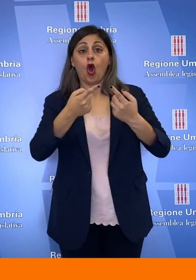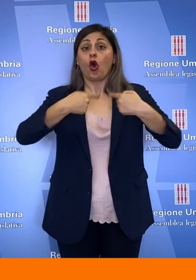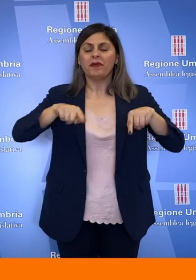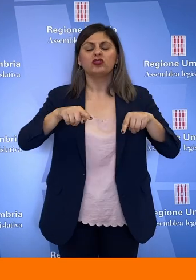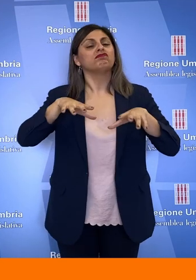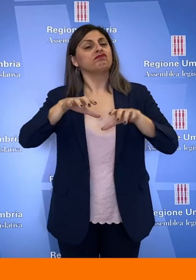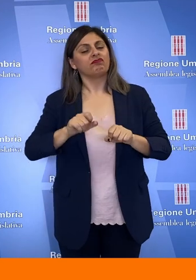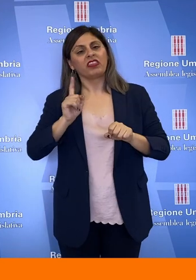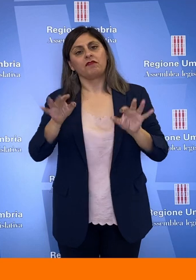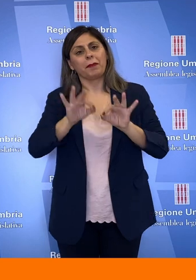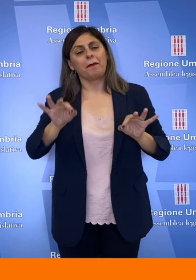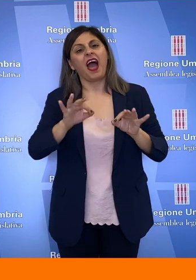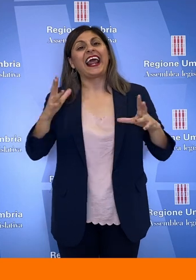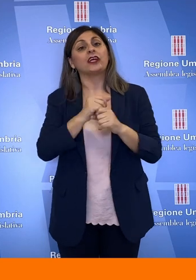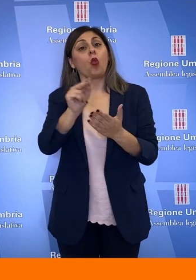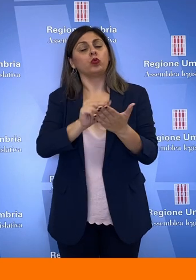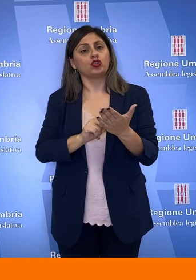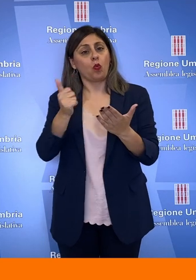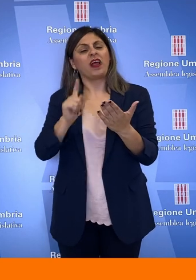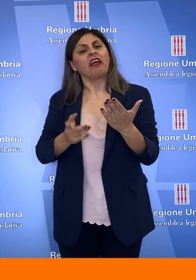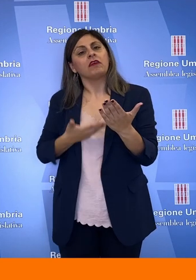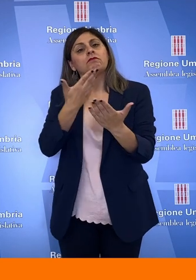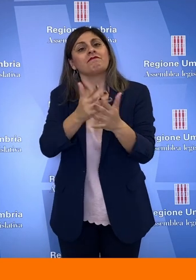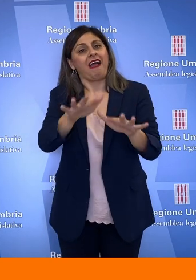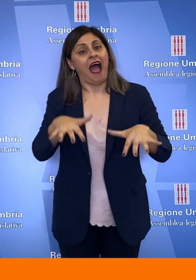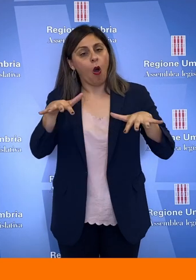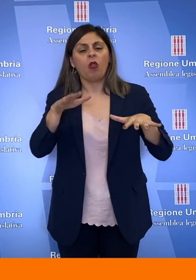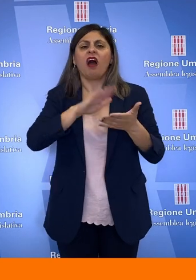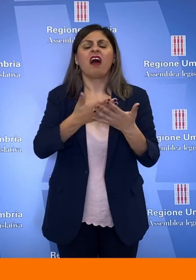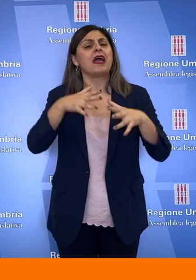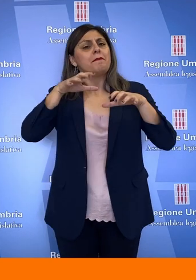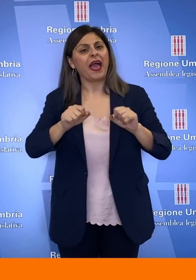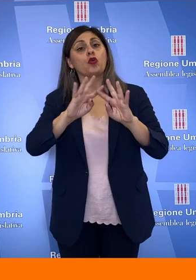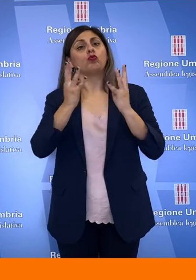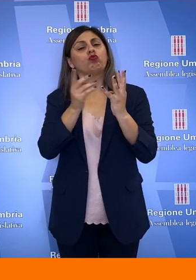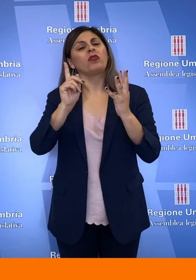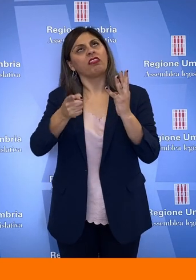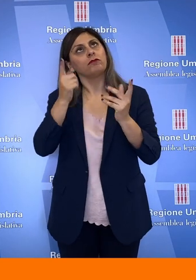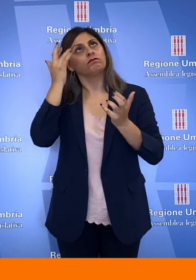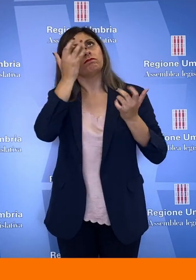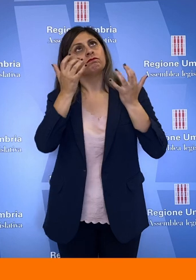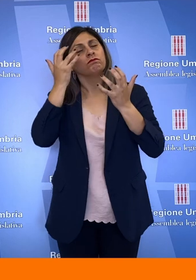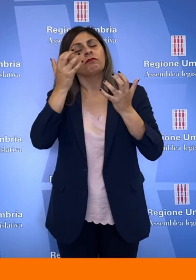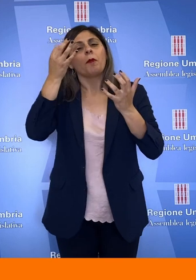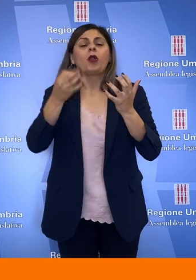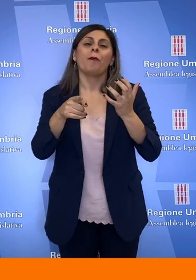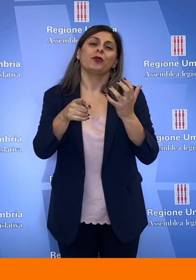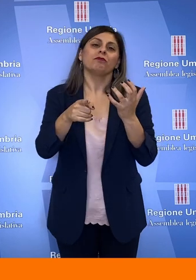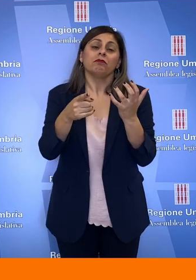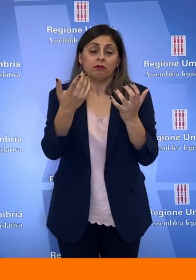produrre una proposta di risoluzione da presentare in aula quale impegno per la Giunta di prendere in considerazione quanto generalmente emerso dalle